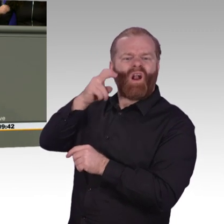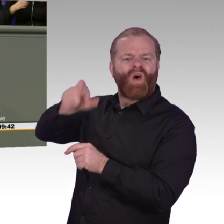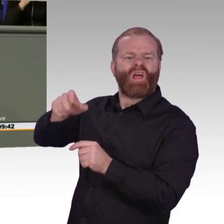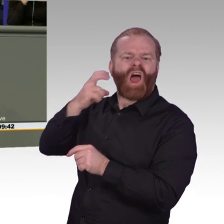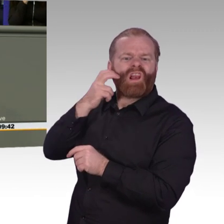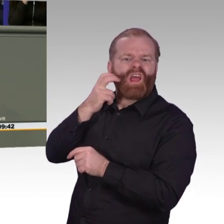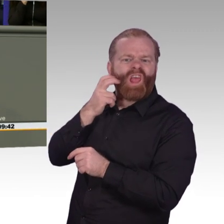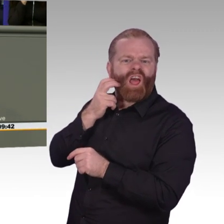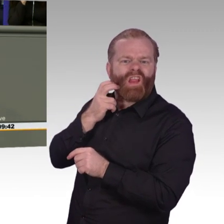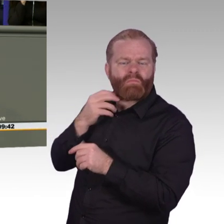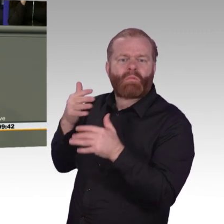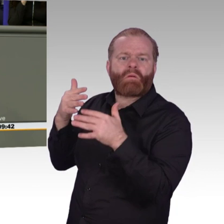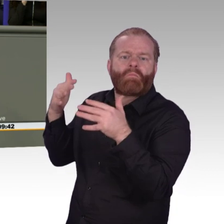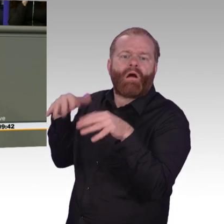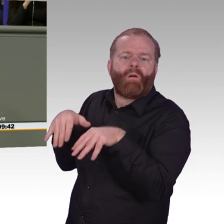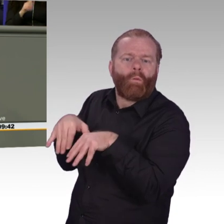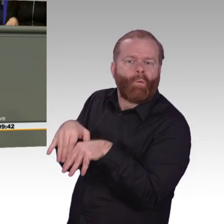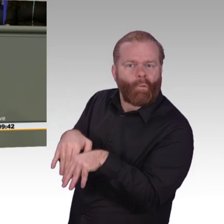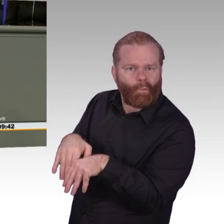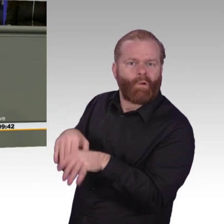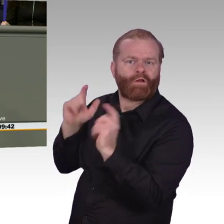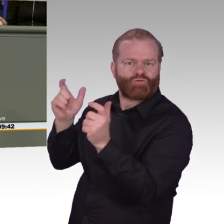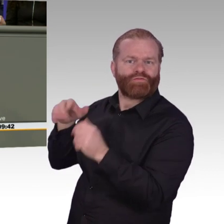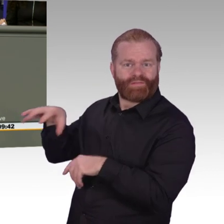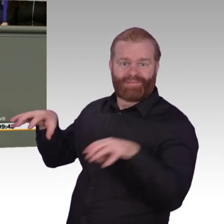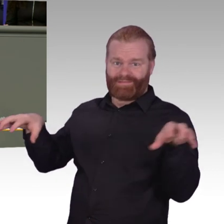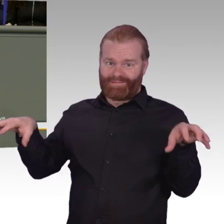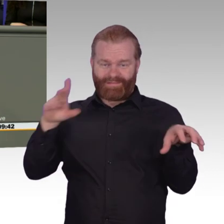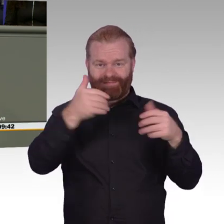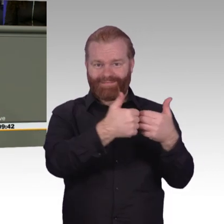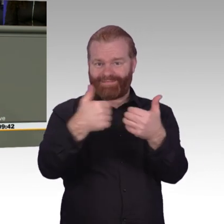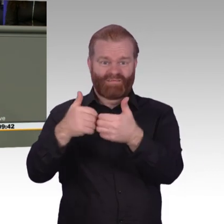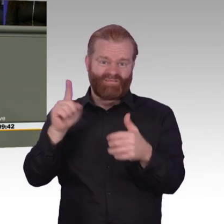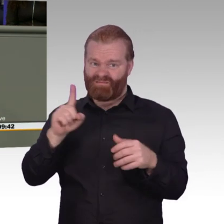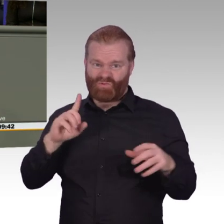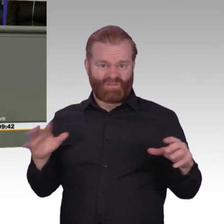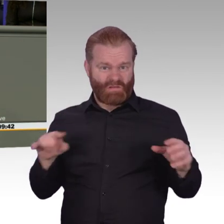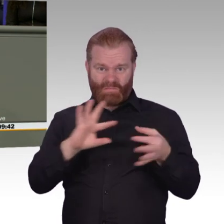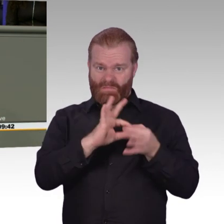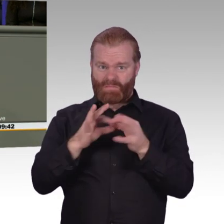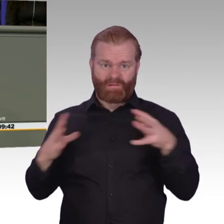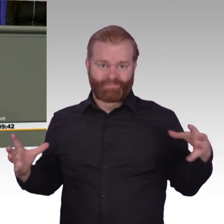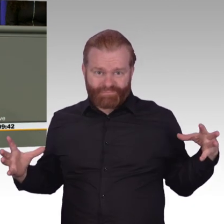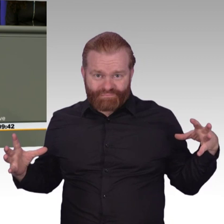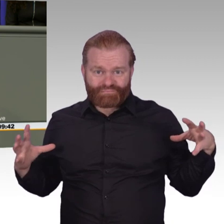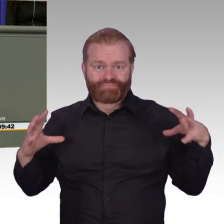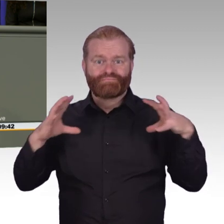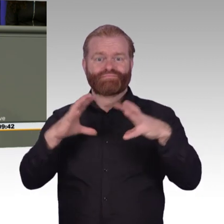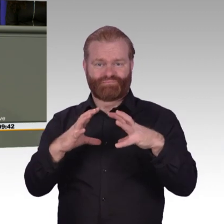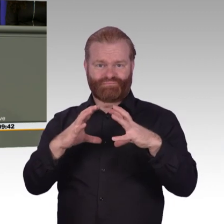diese Vernetzung besser gestalten können und schon heute die Weichen stellen können, damit wir diese Ziele